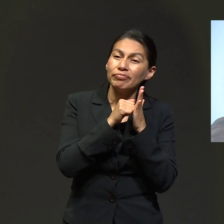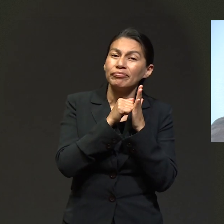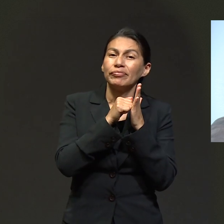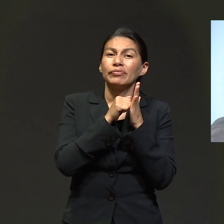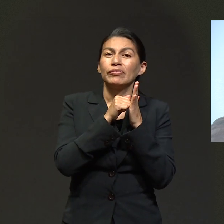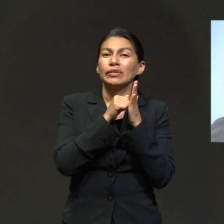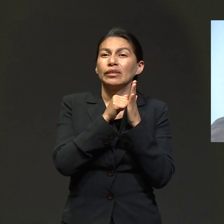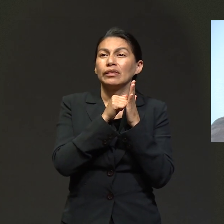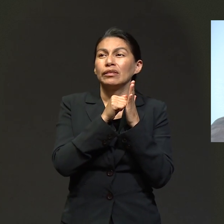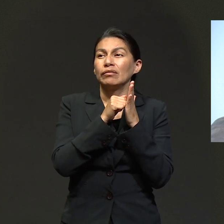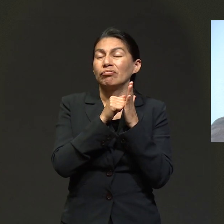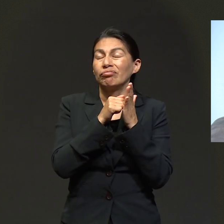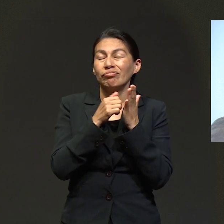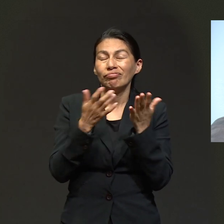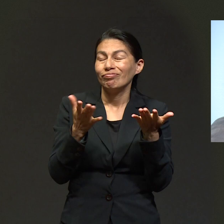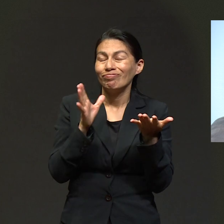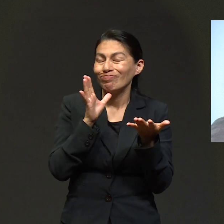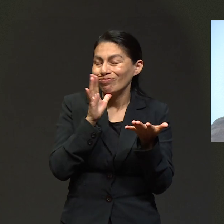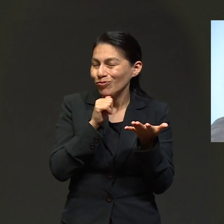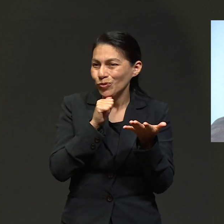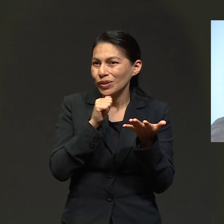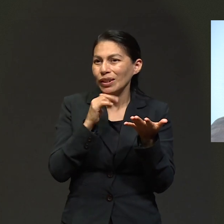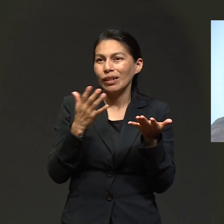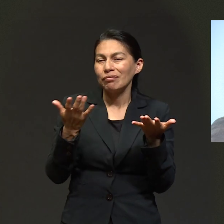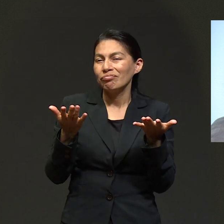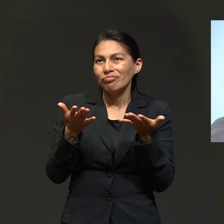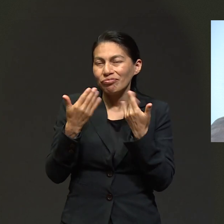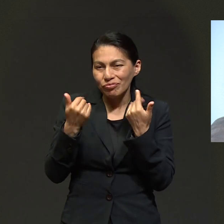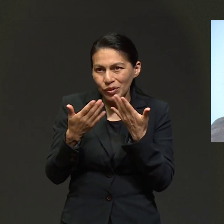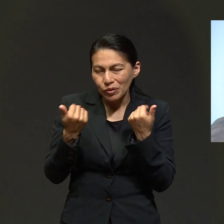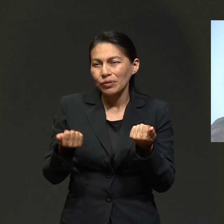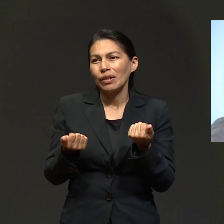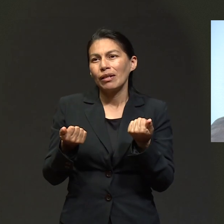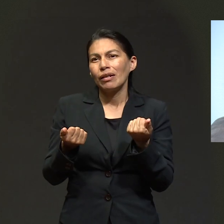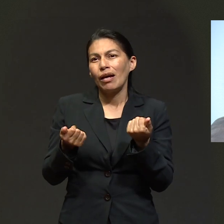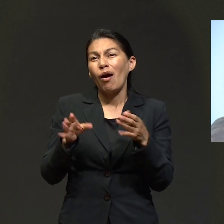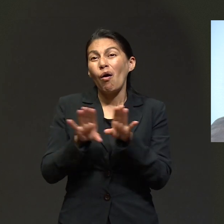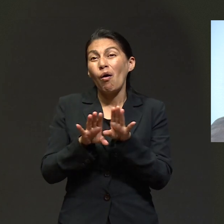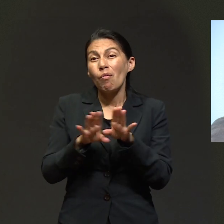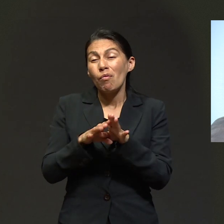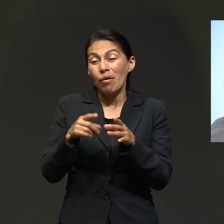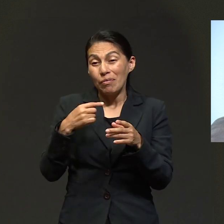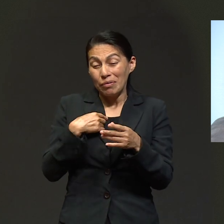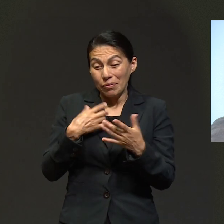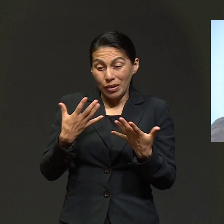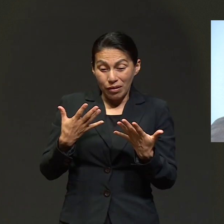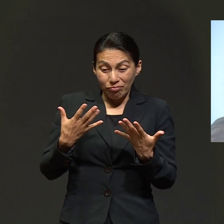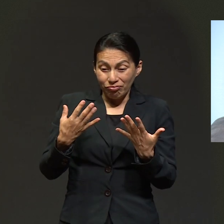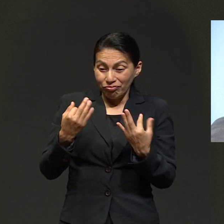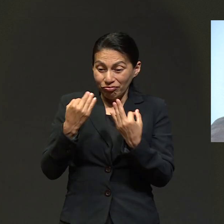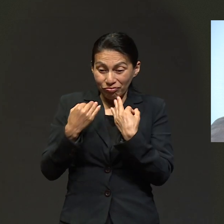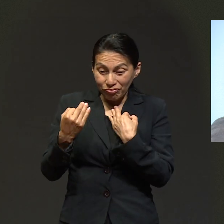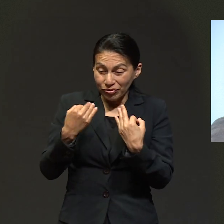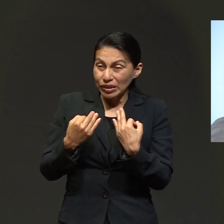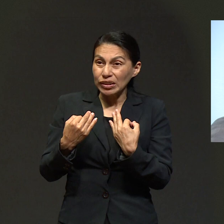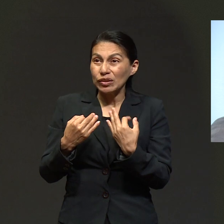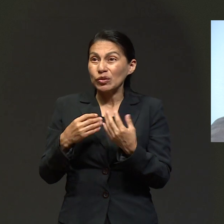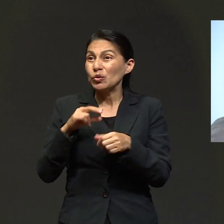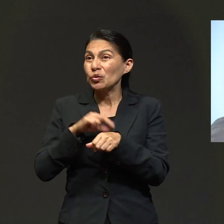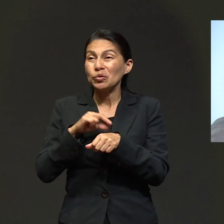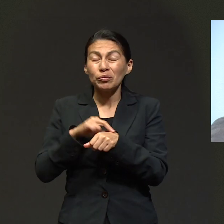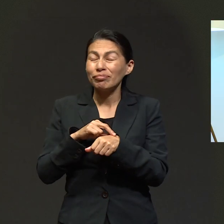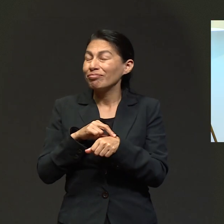Tocamos puertas y pues no había manera, ¿no?, para que a mí me